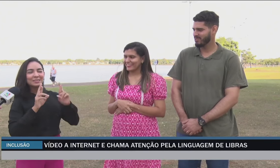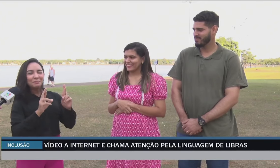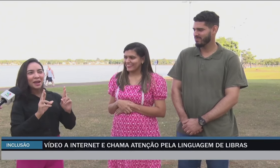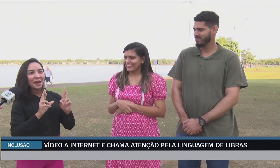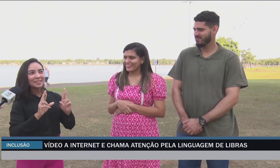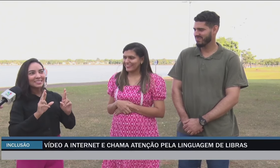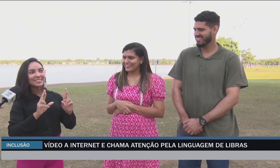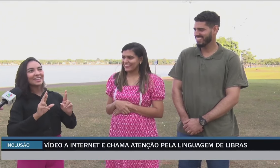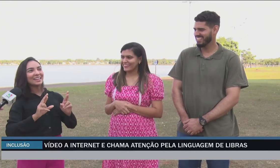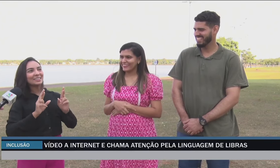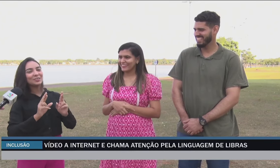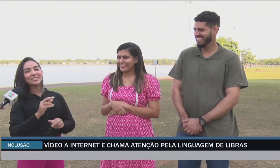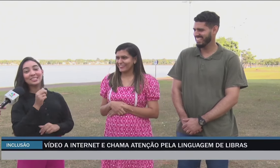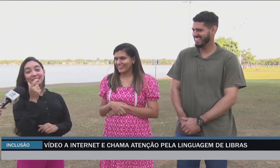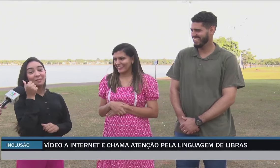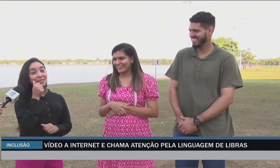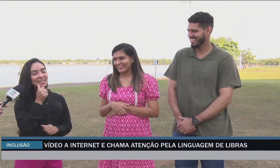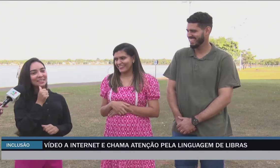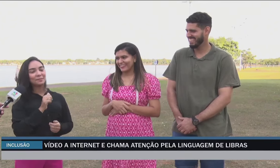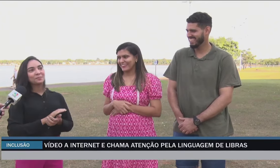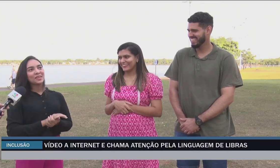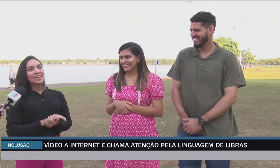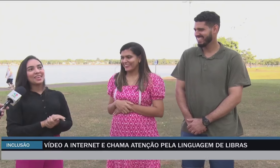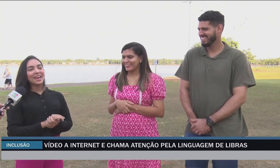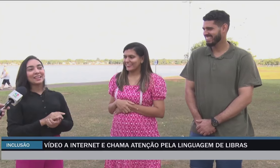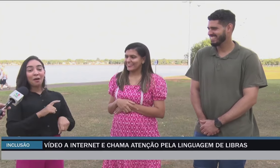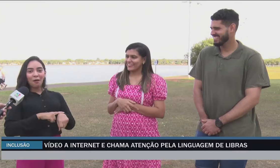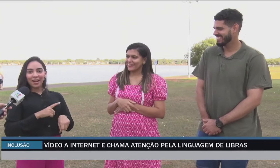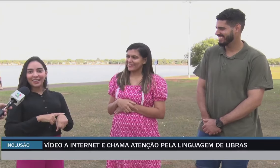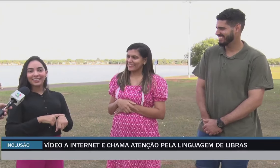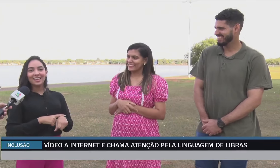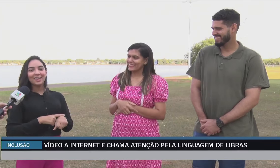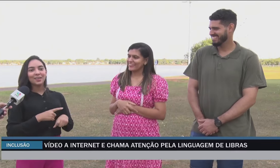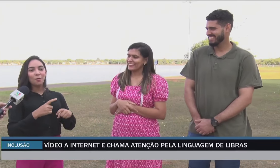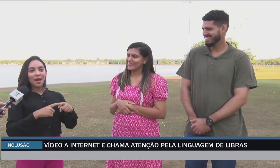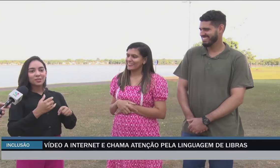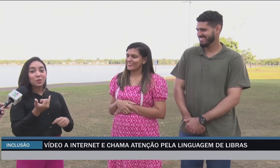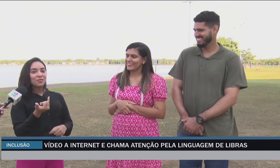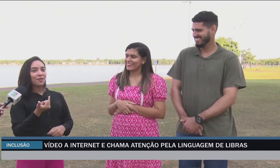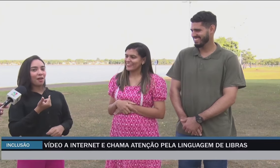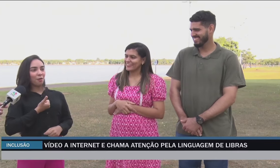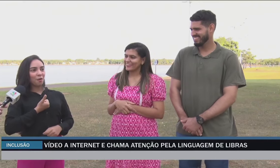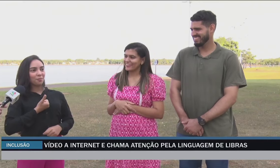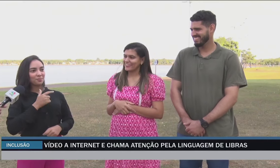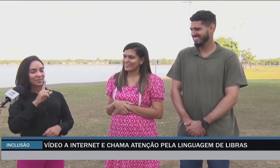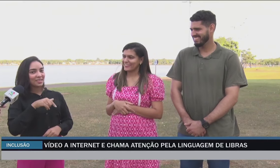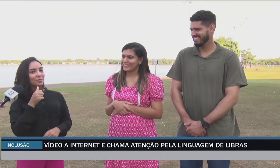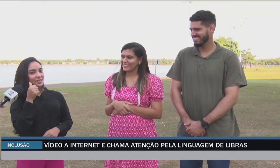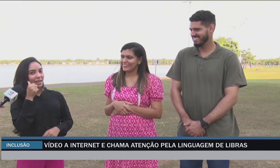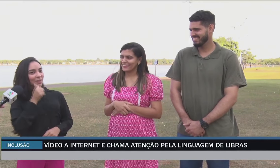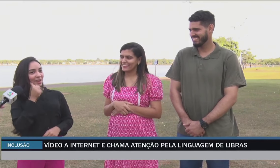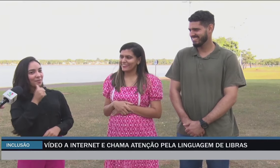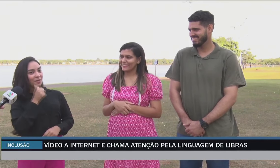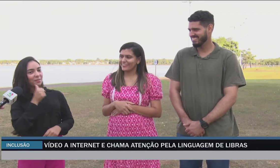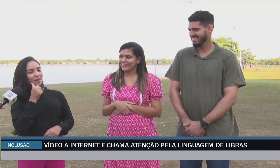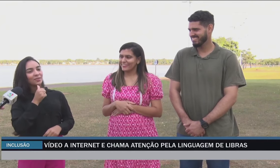esperança, na torcida de ser menina. E aí, na hora que o médico me falou que o sexo era feminino,